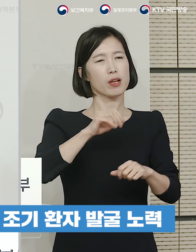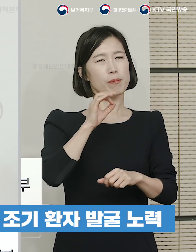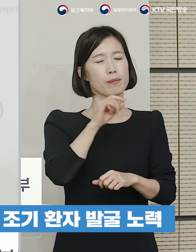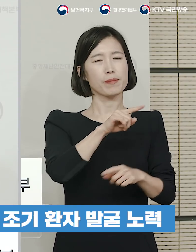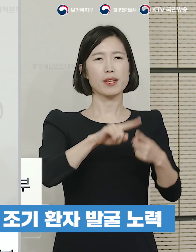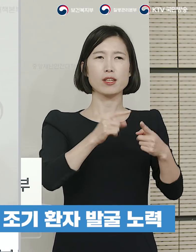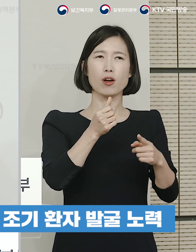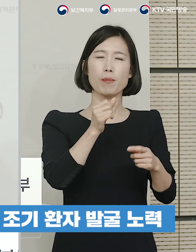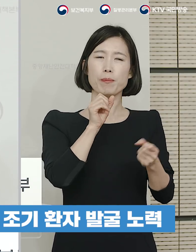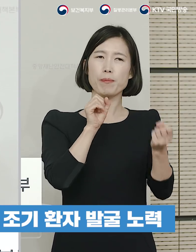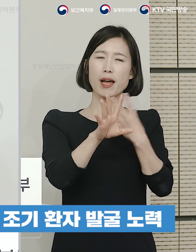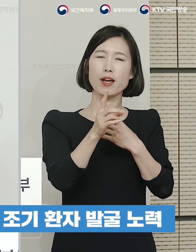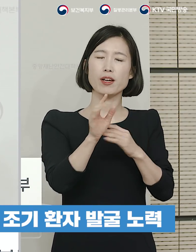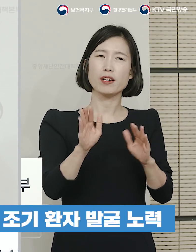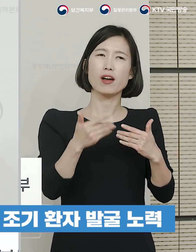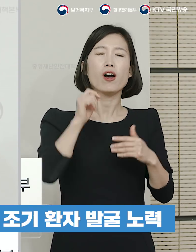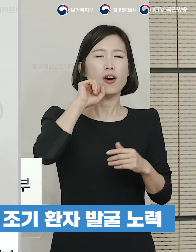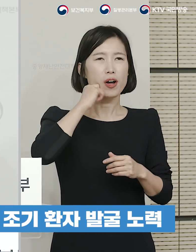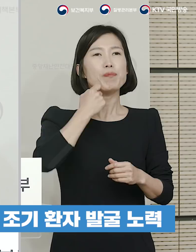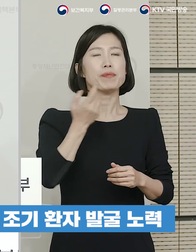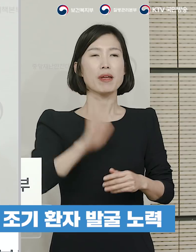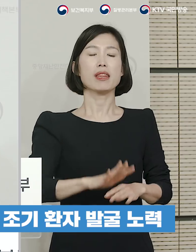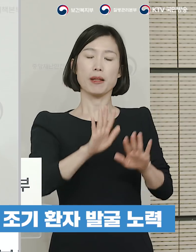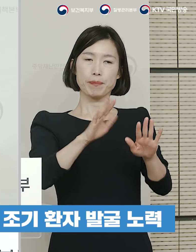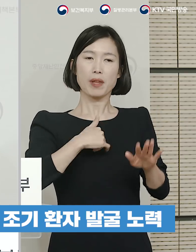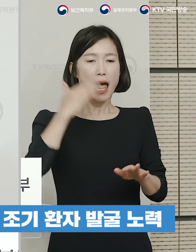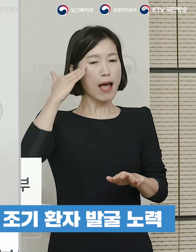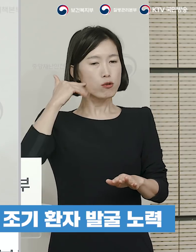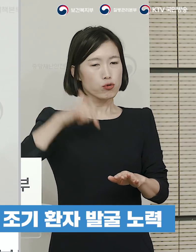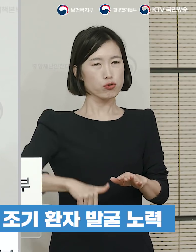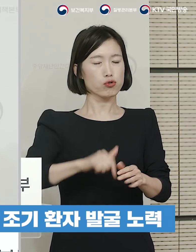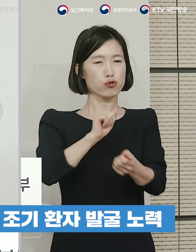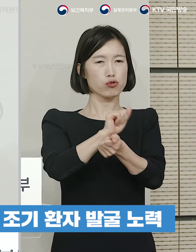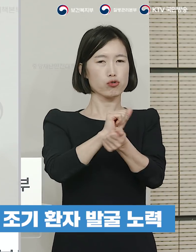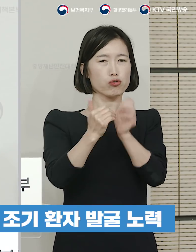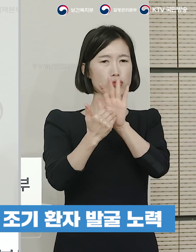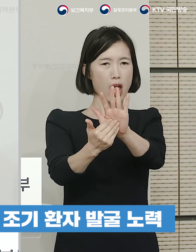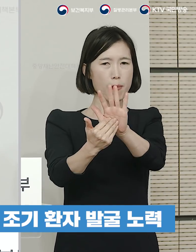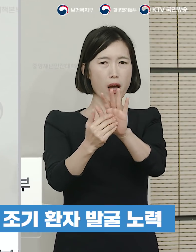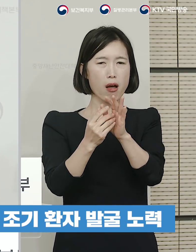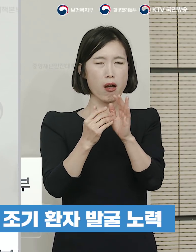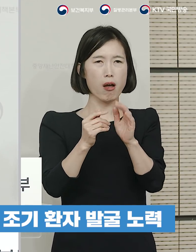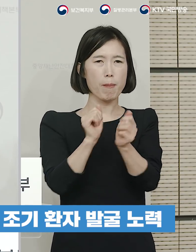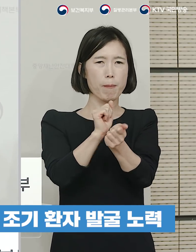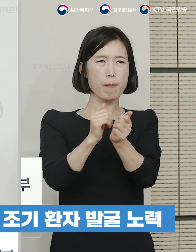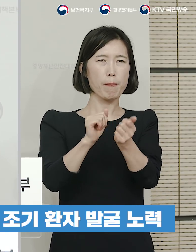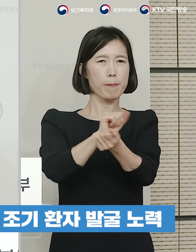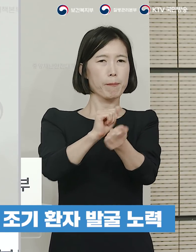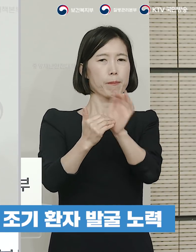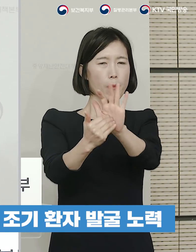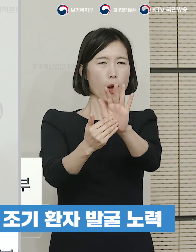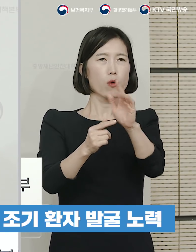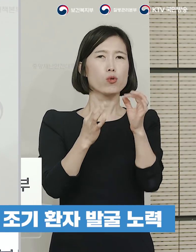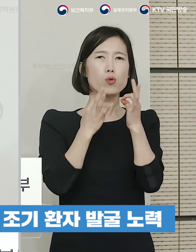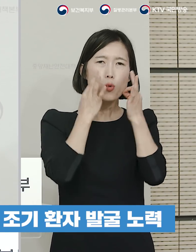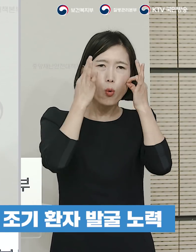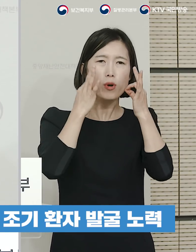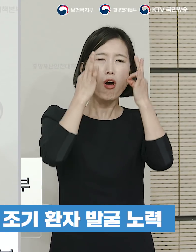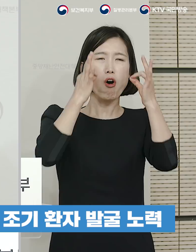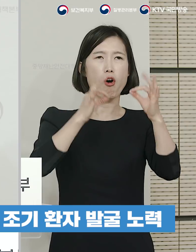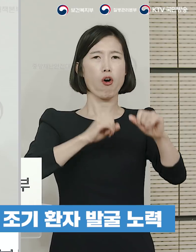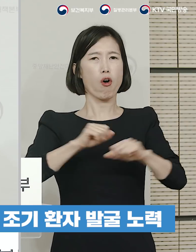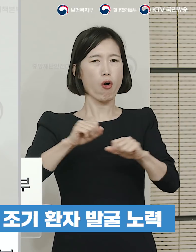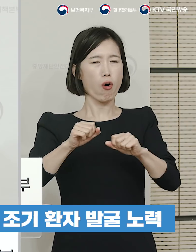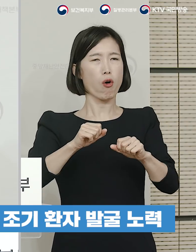말씀드리기는 어렵습니다만 무엇보다도 우리의 방역의 지금 노력이나